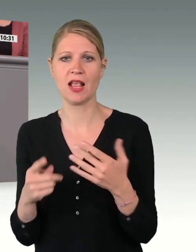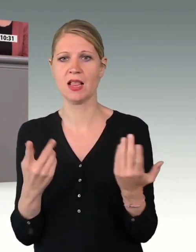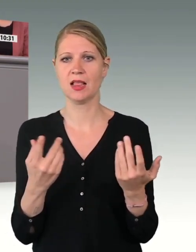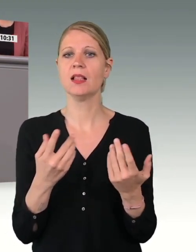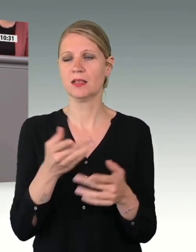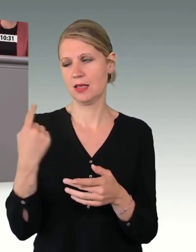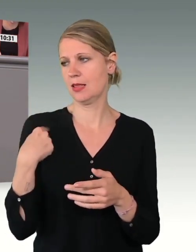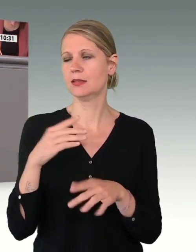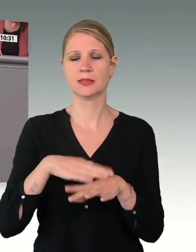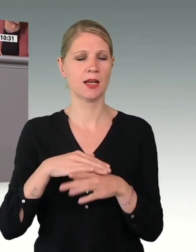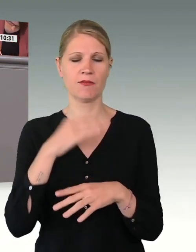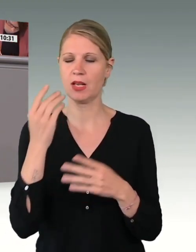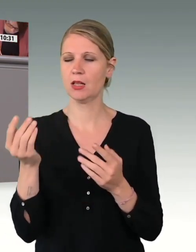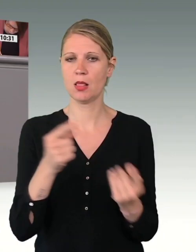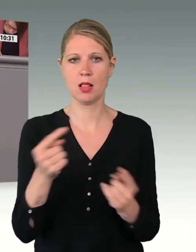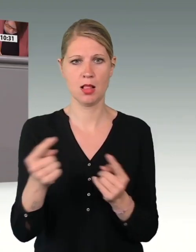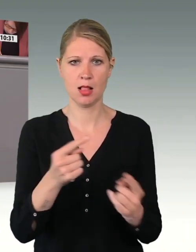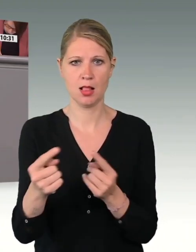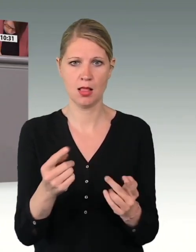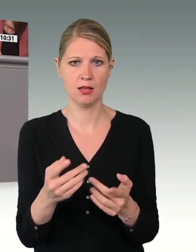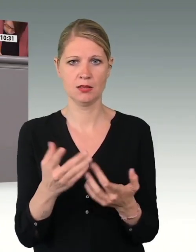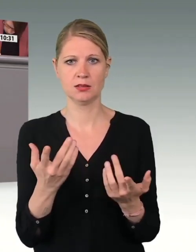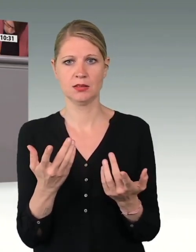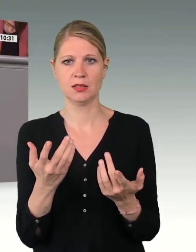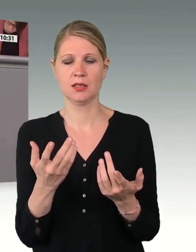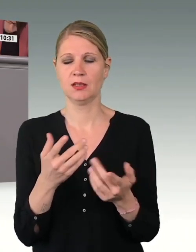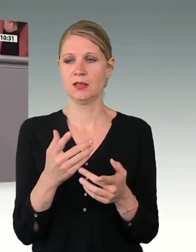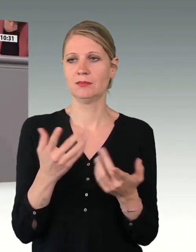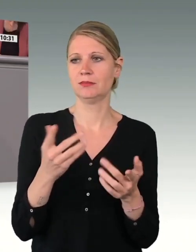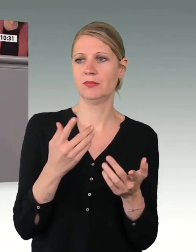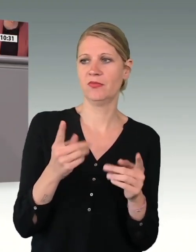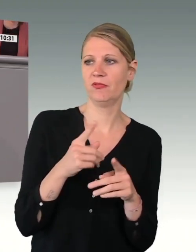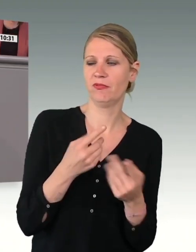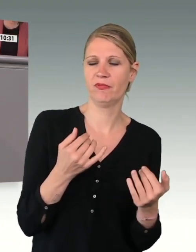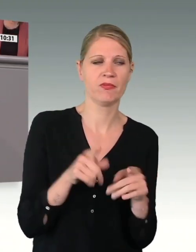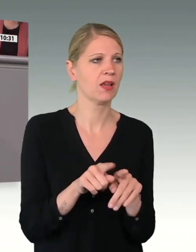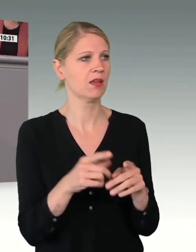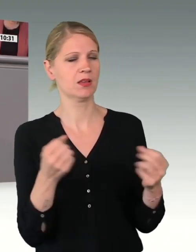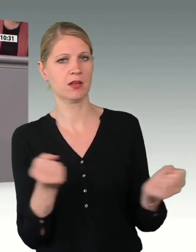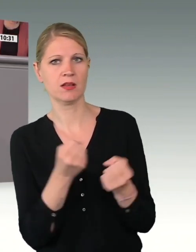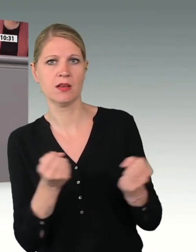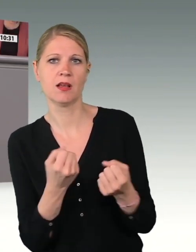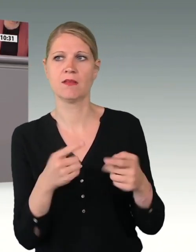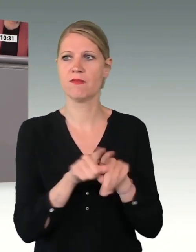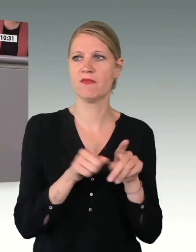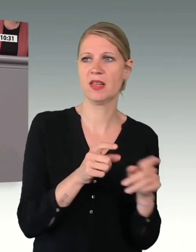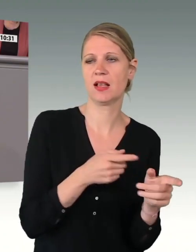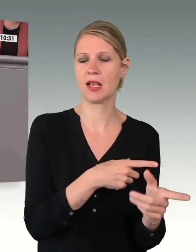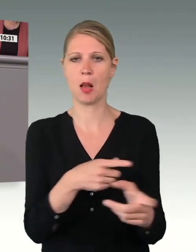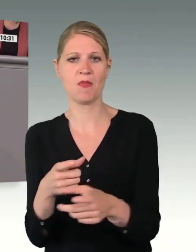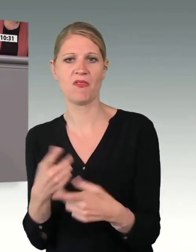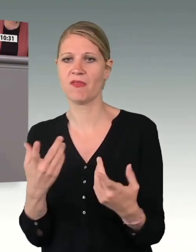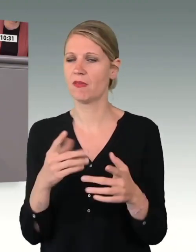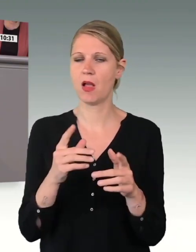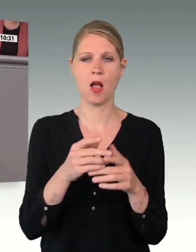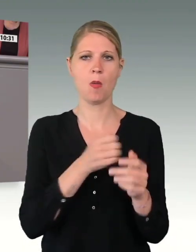Bundeswehr immer noch viel zu weit entfernt. Bei der persönlichen Bekleidung und Ausrüstung gab es positive Entwicklungen.